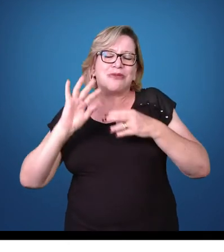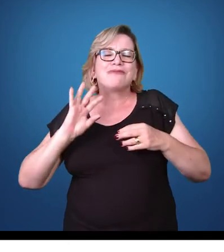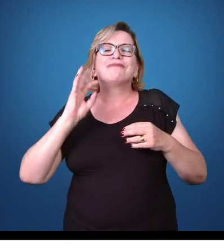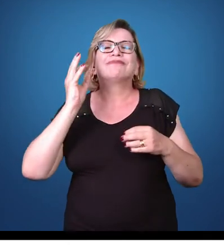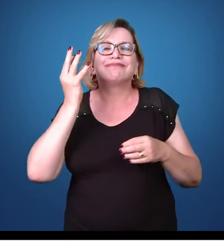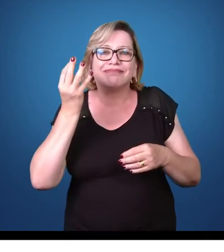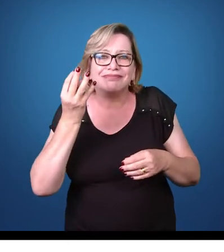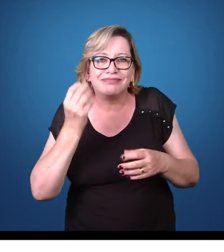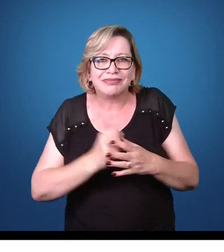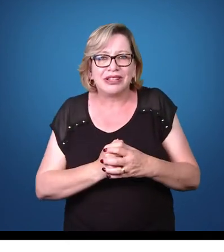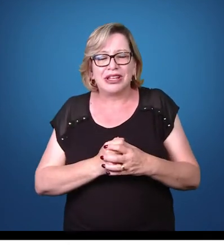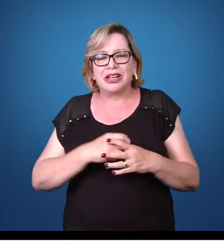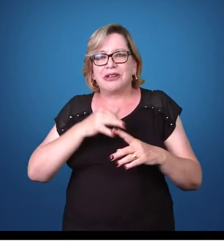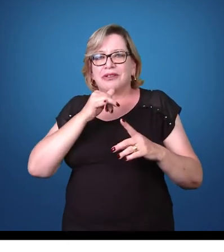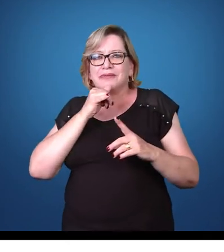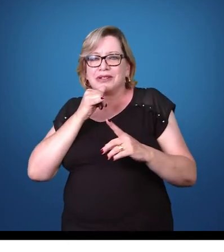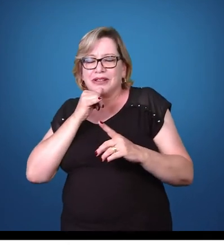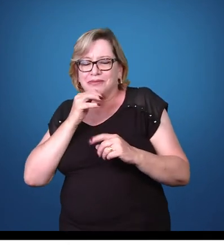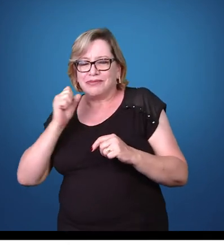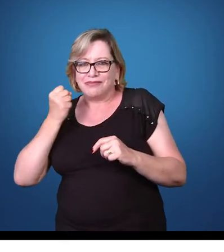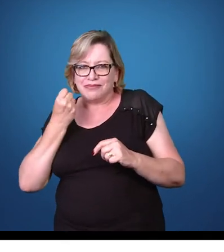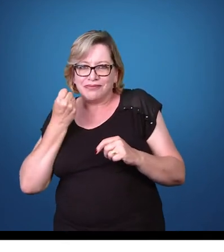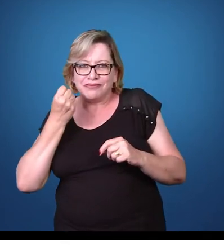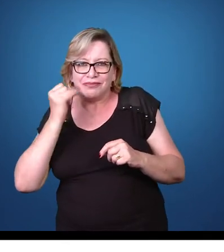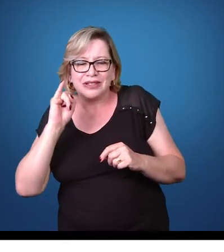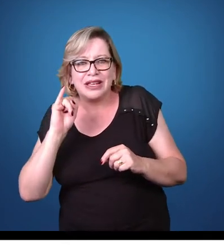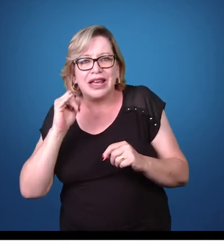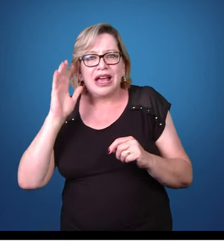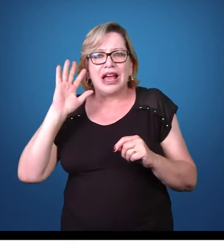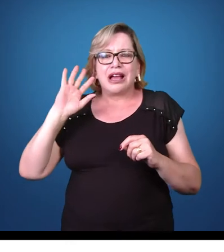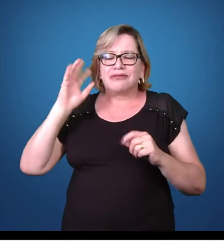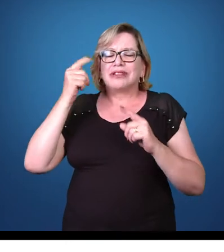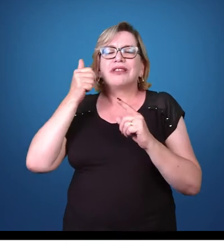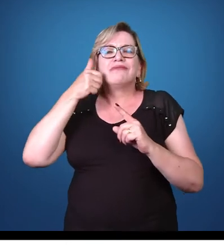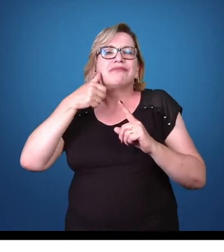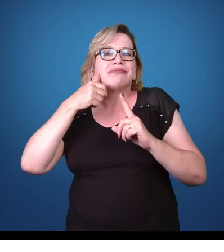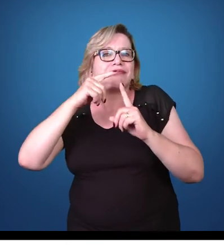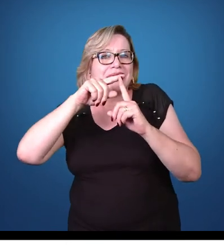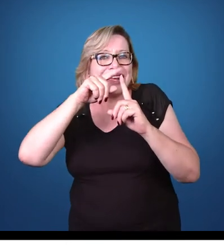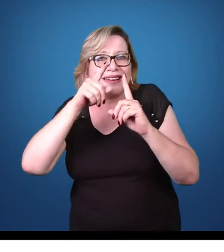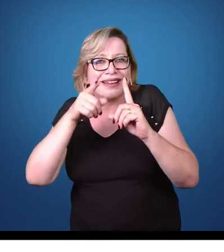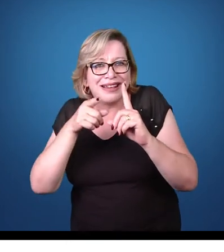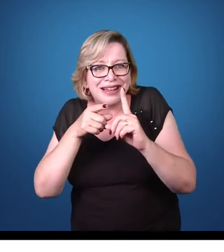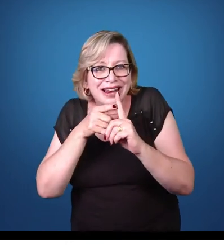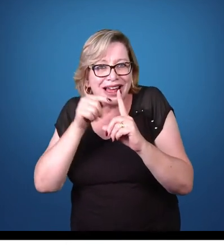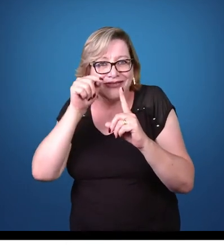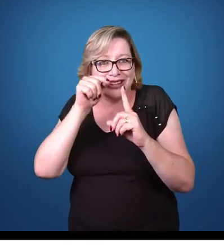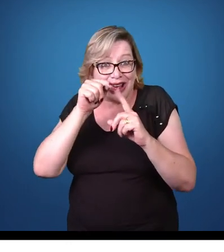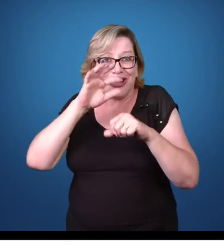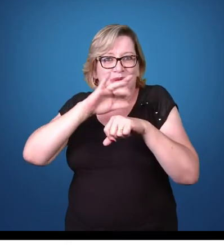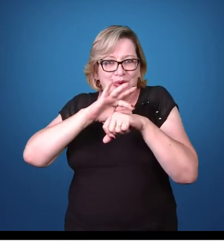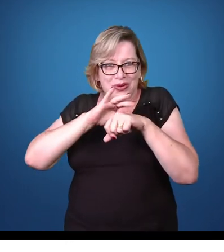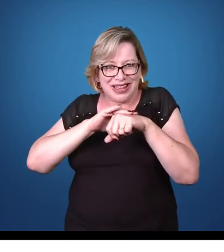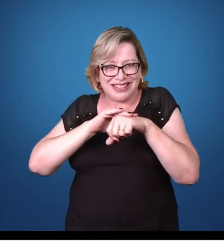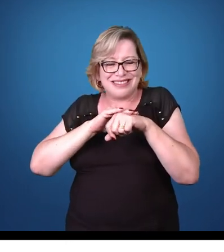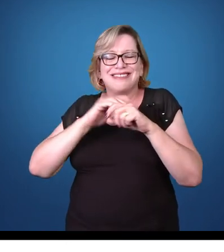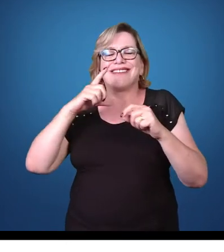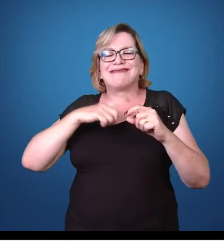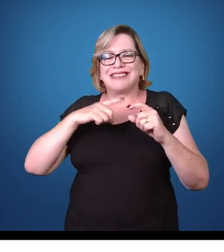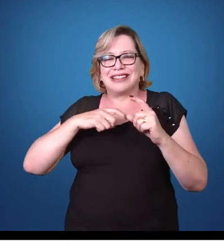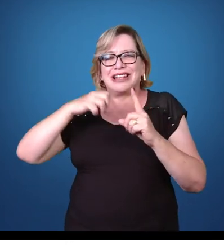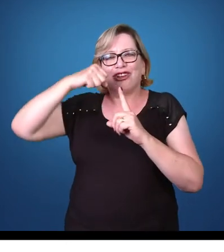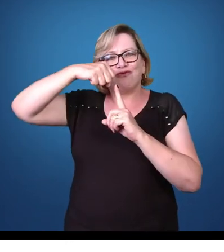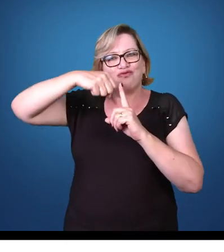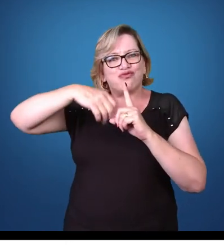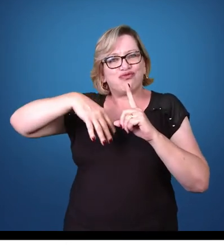forma congênita? Basicamente, se ocorrer infecção da mãe grávida pelo toxoplasma gondi, durante um